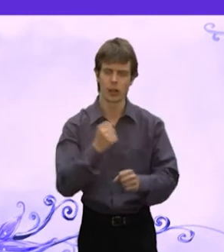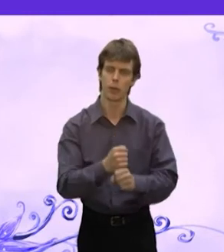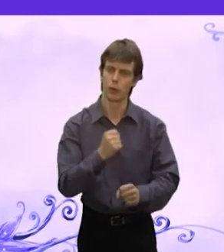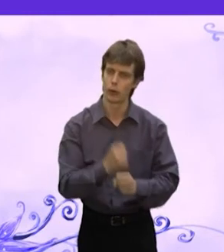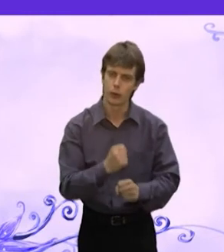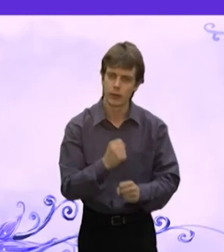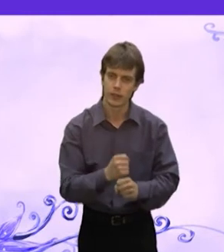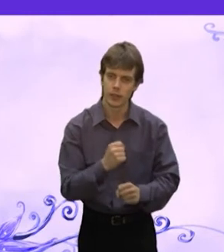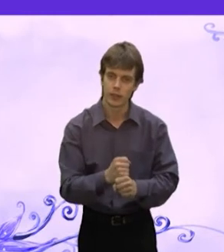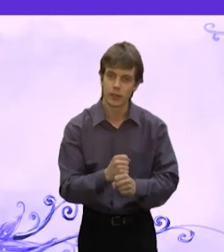работает